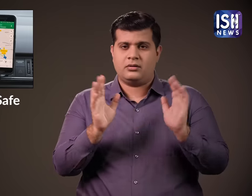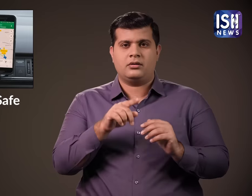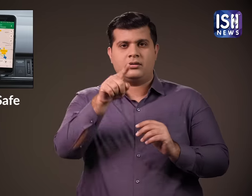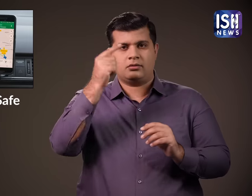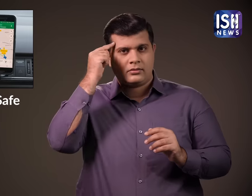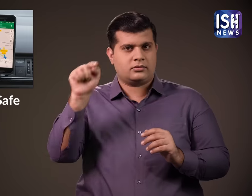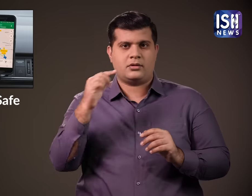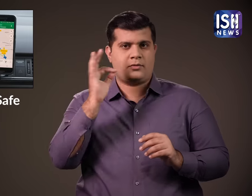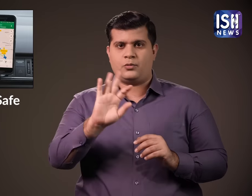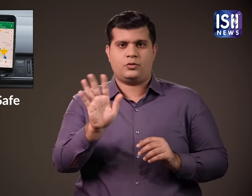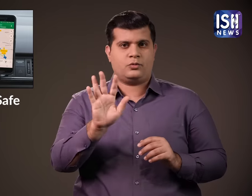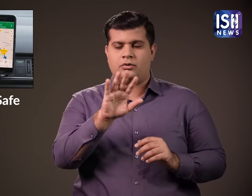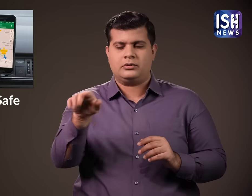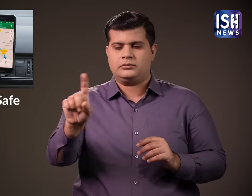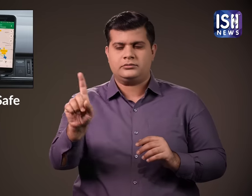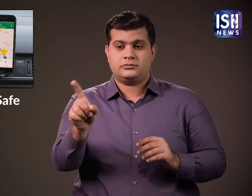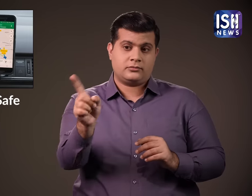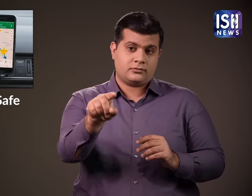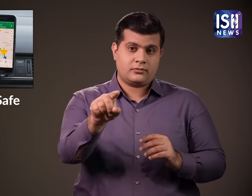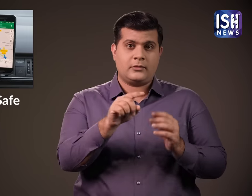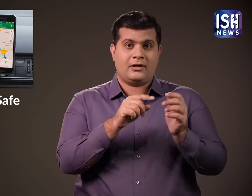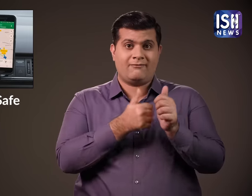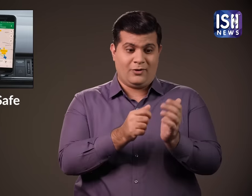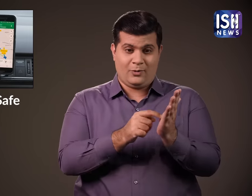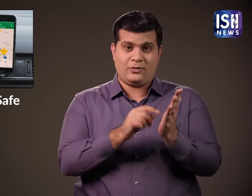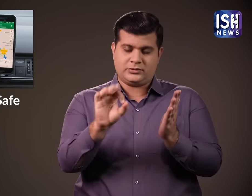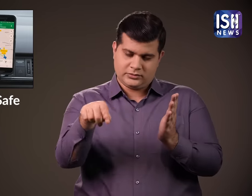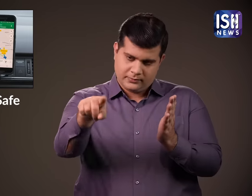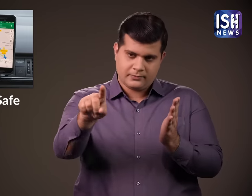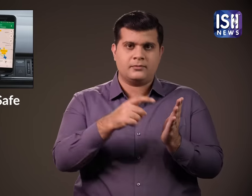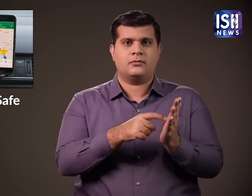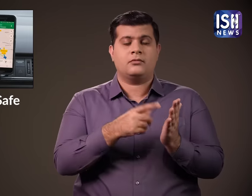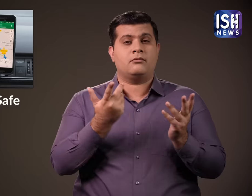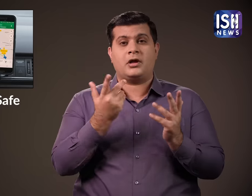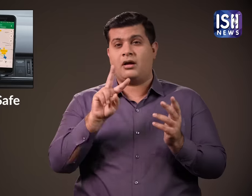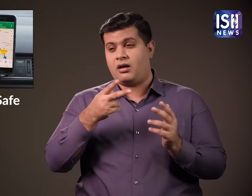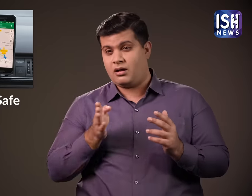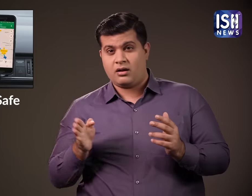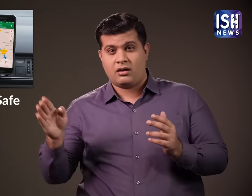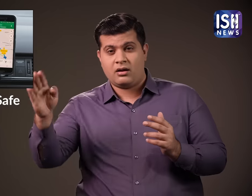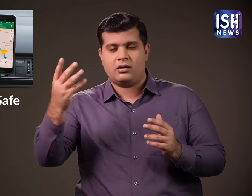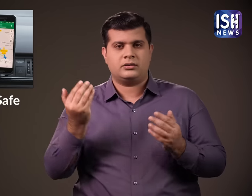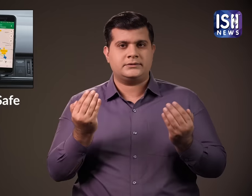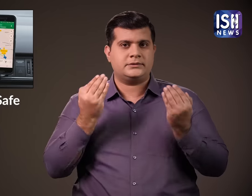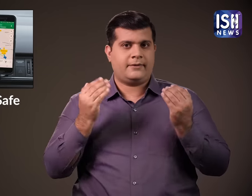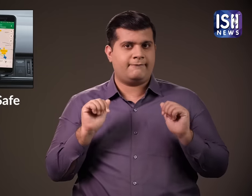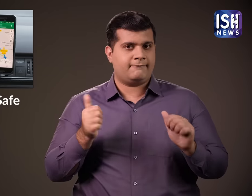लेकिन इसे कभी भी स्विकार न करें और ड्राइवर को दिये गए रूट पर चलने के लिए कहें अप परिचित मार्गों पर यात्रा करना